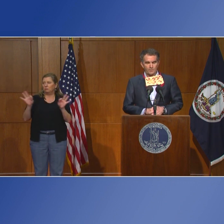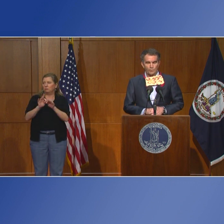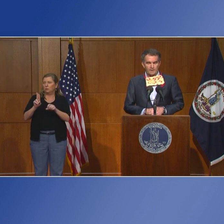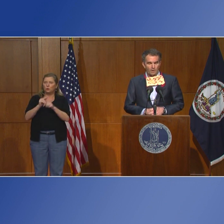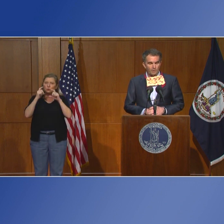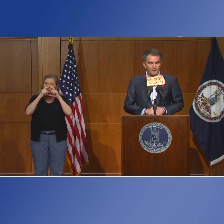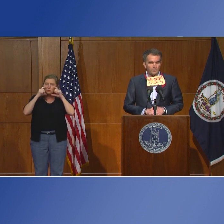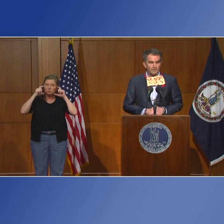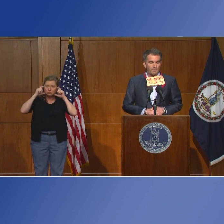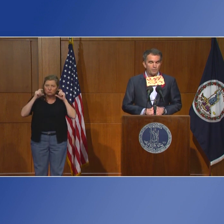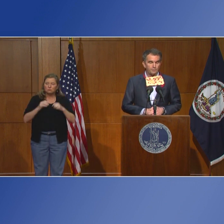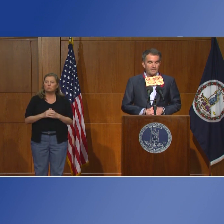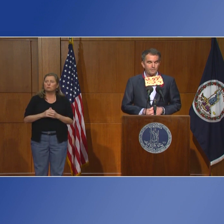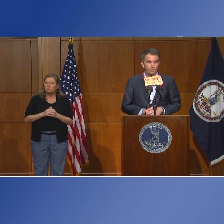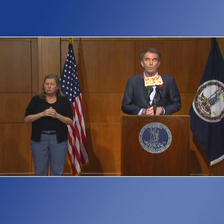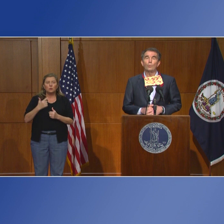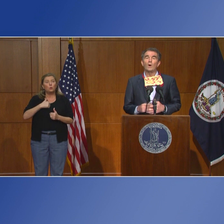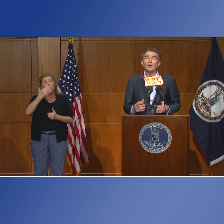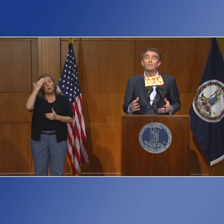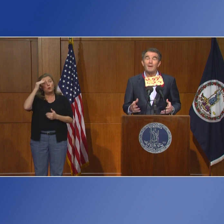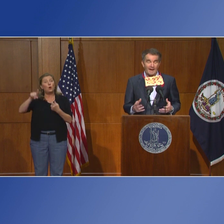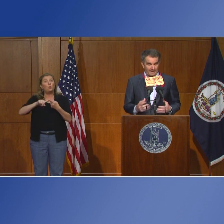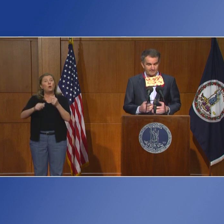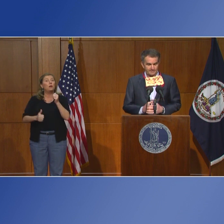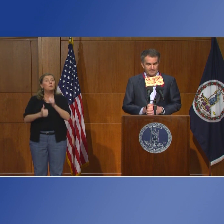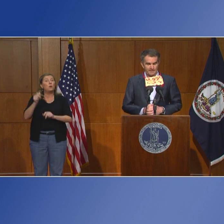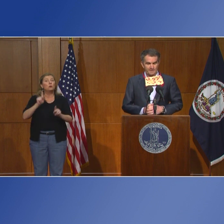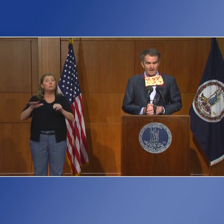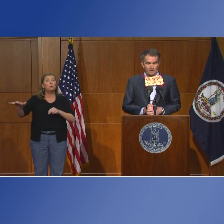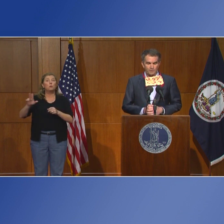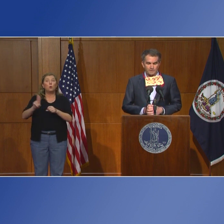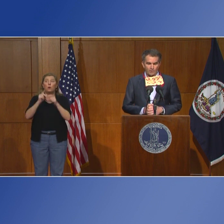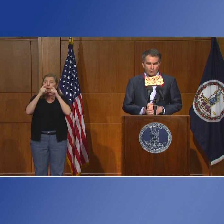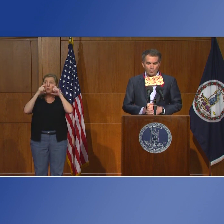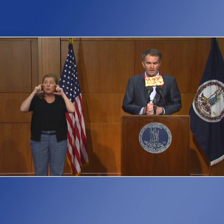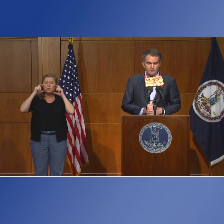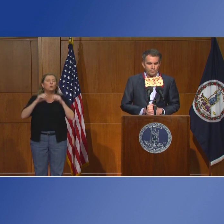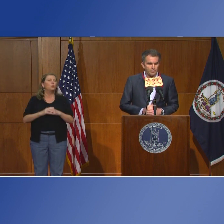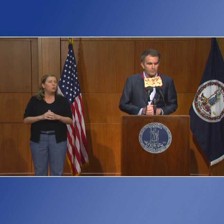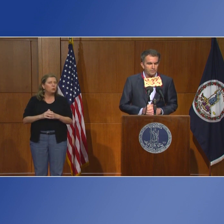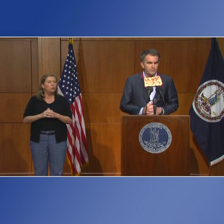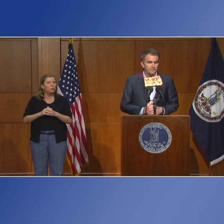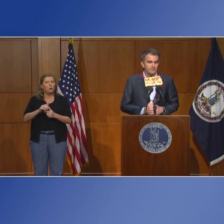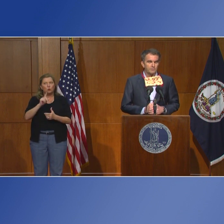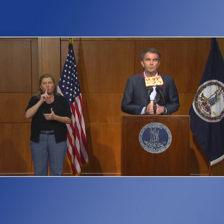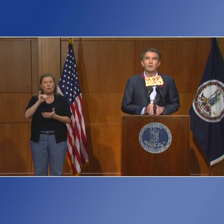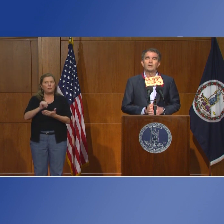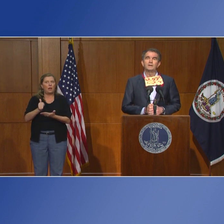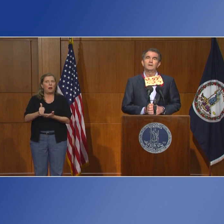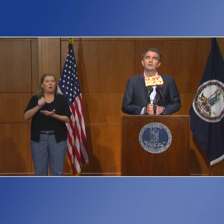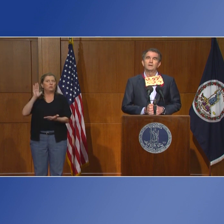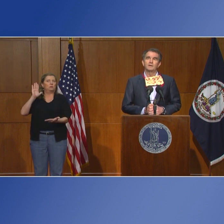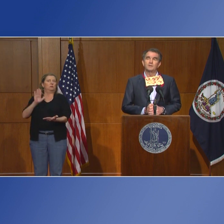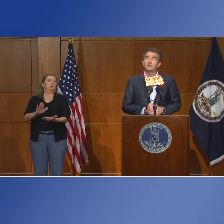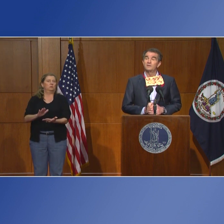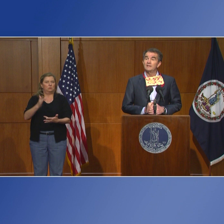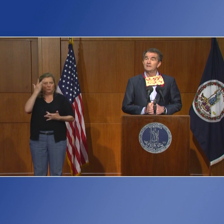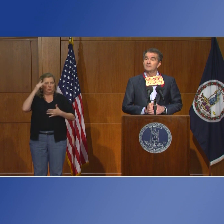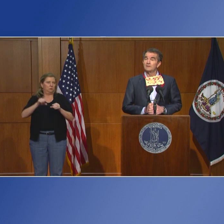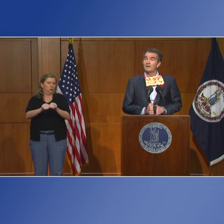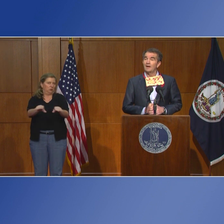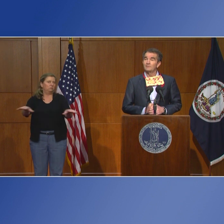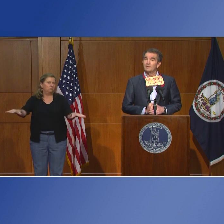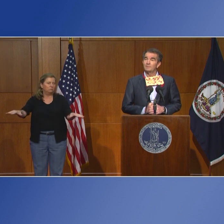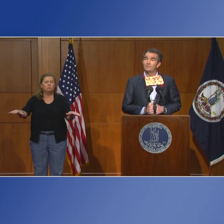use una máscara, porque sabemos que cuando la gente utiliza máscaras, reduce que se disperse